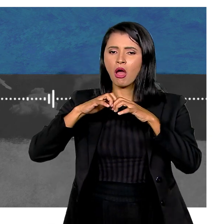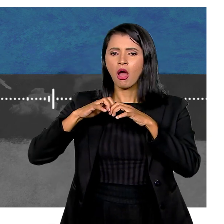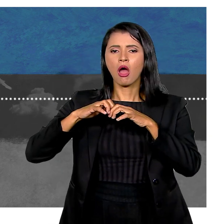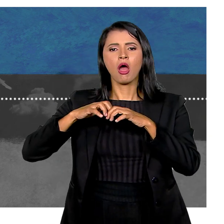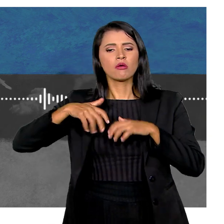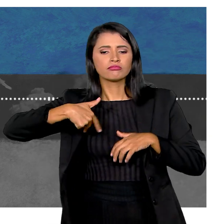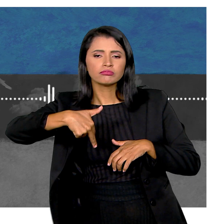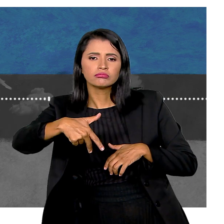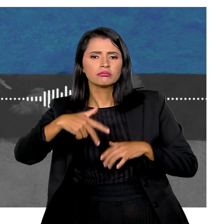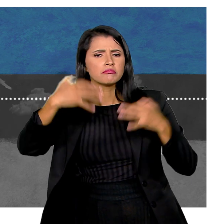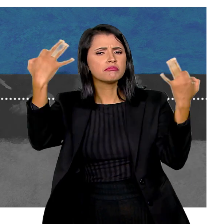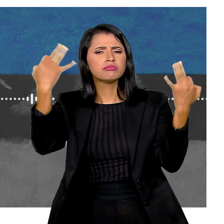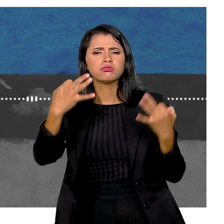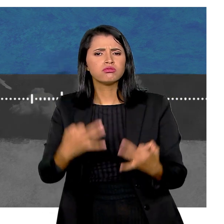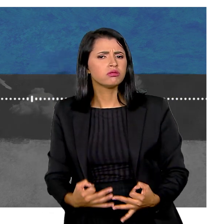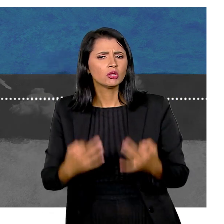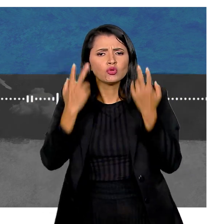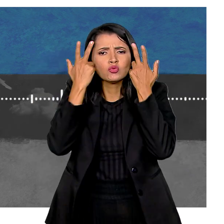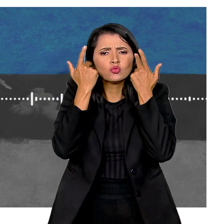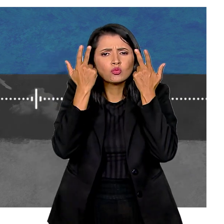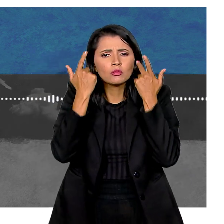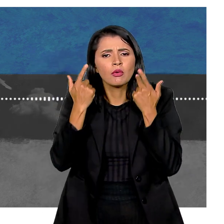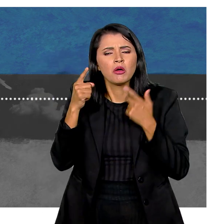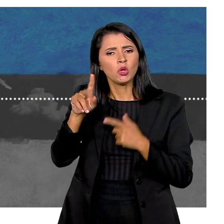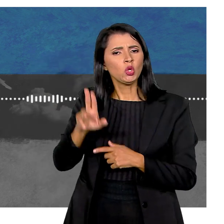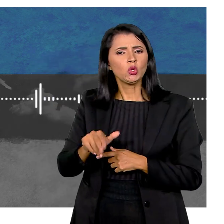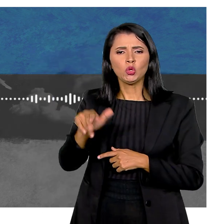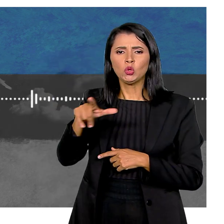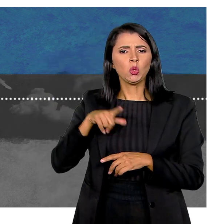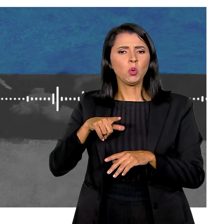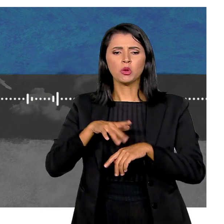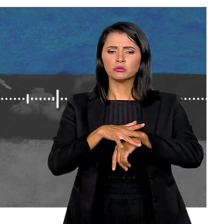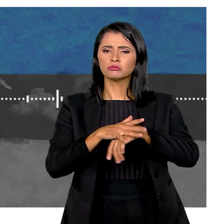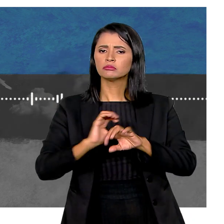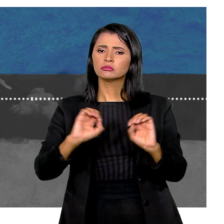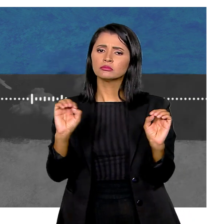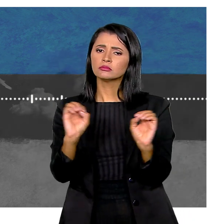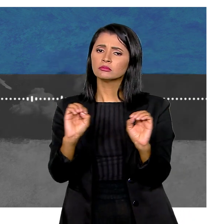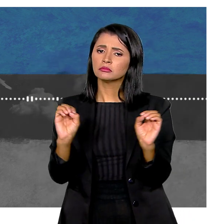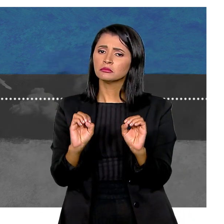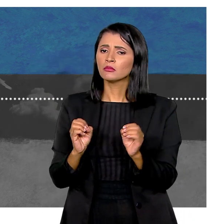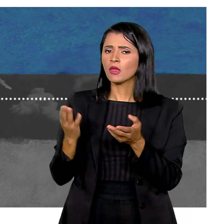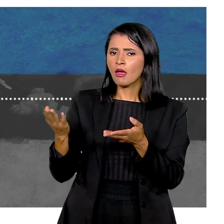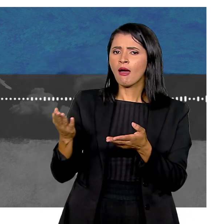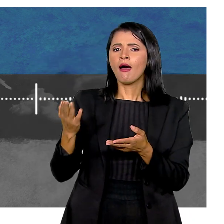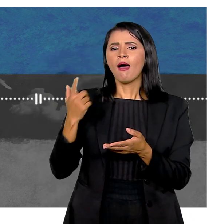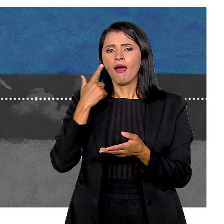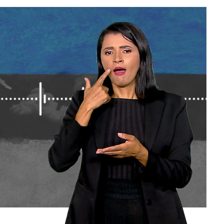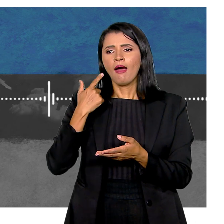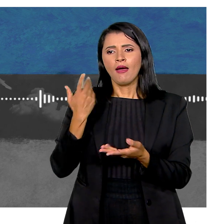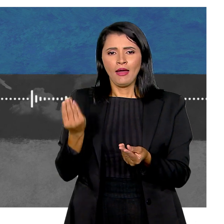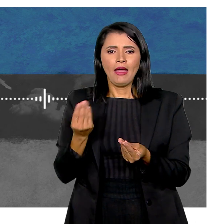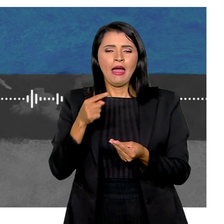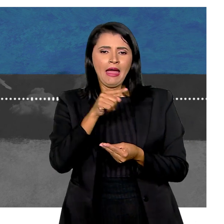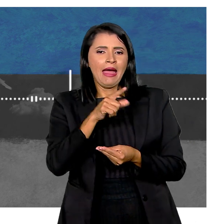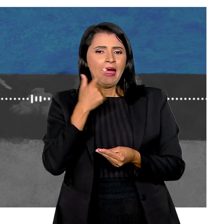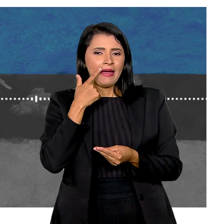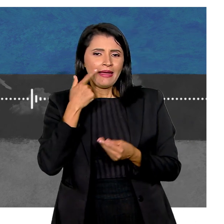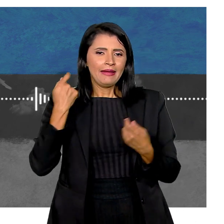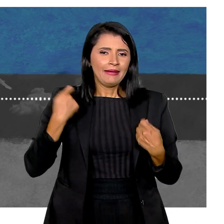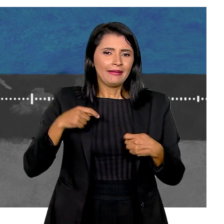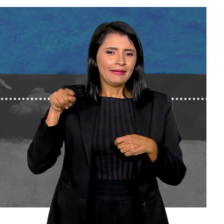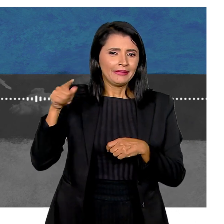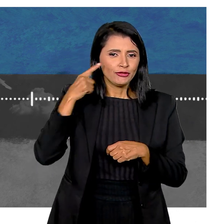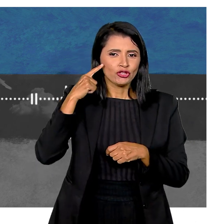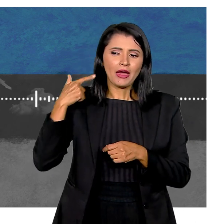cognitivo Tudo perfeito Tudo dentro da normalidade Nunca tinha ficado nem doentinha Aí, com um aninho O